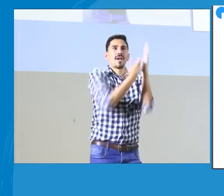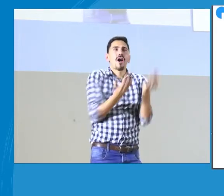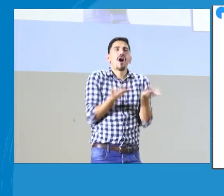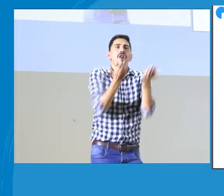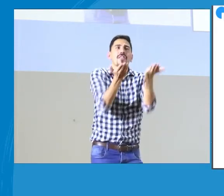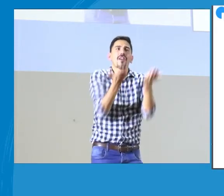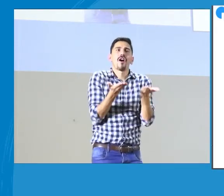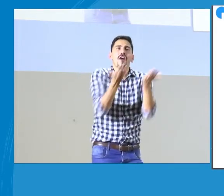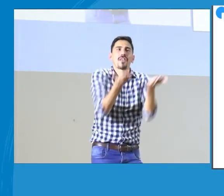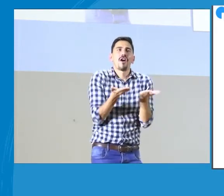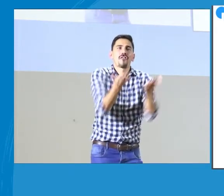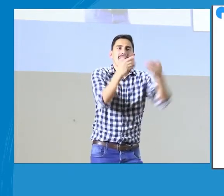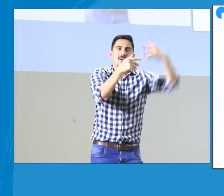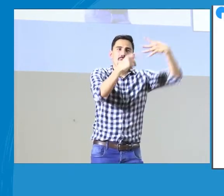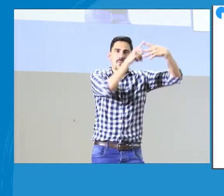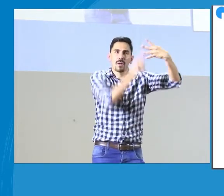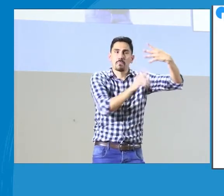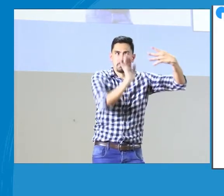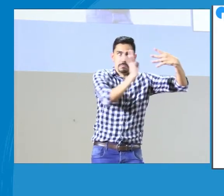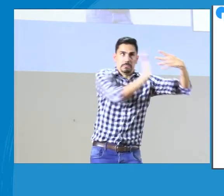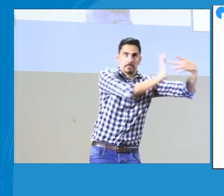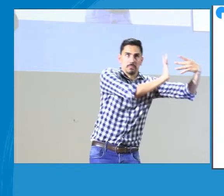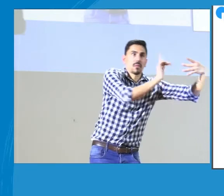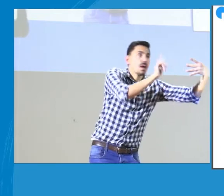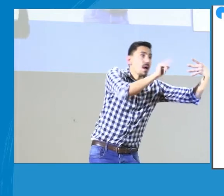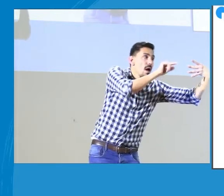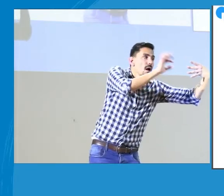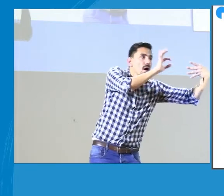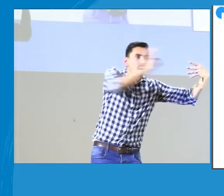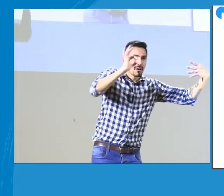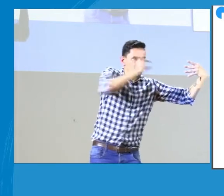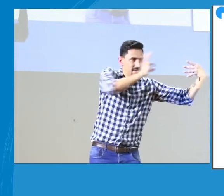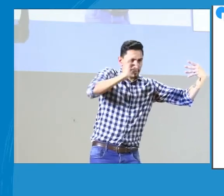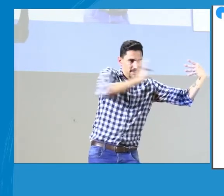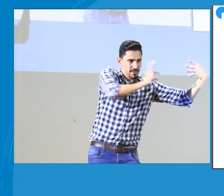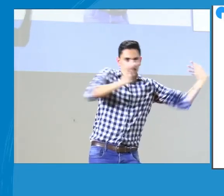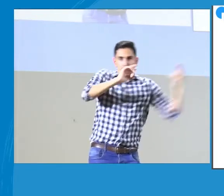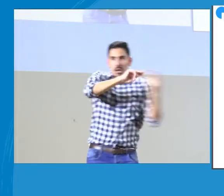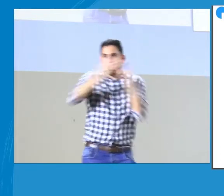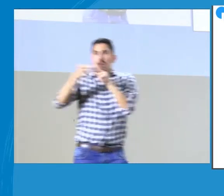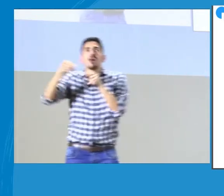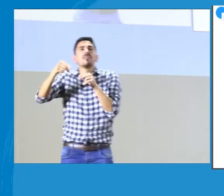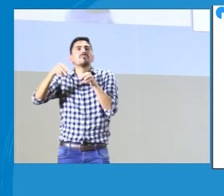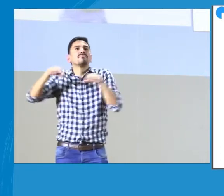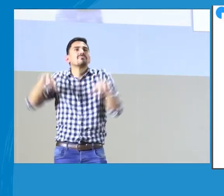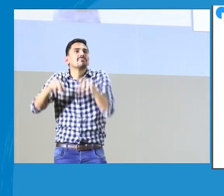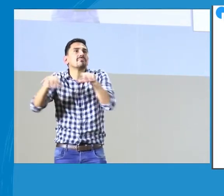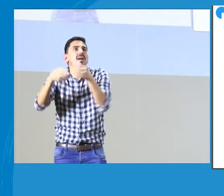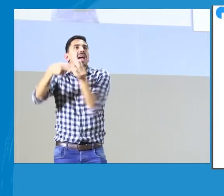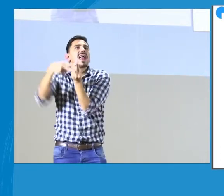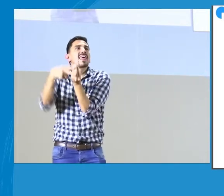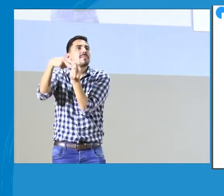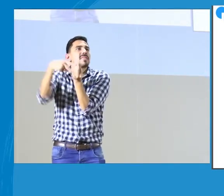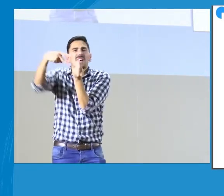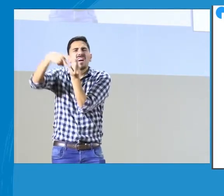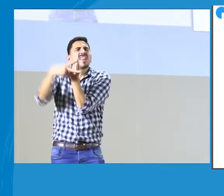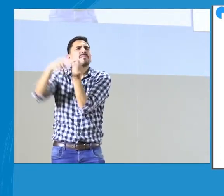El decreto, dentro de su oferta, ya estuvimos hablando de estas ofertas, pero también da